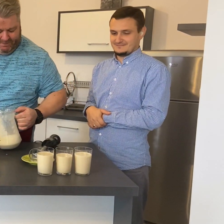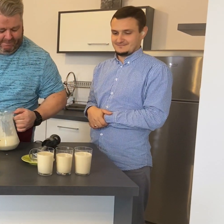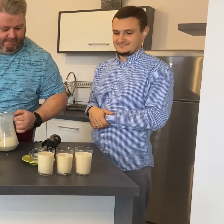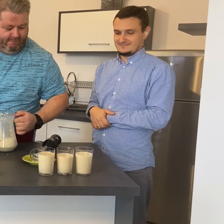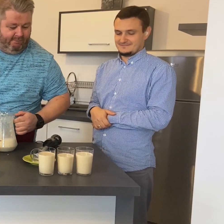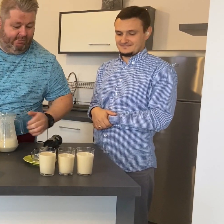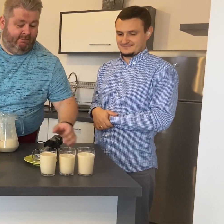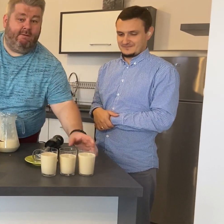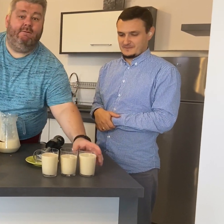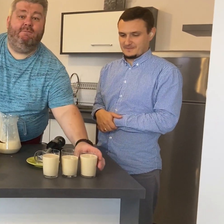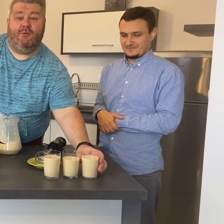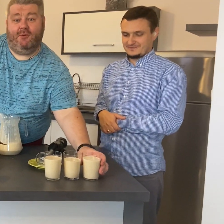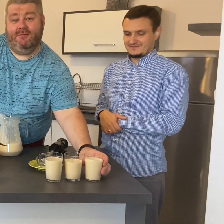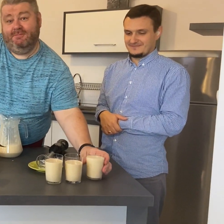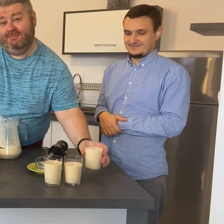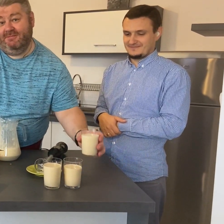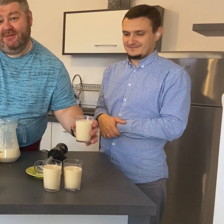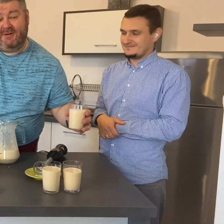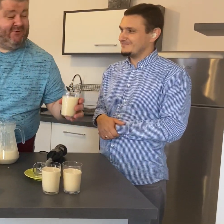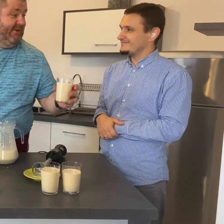No to smacznego.